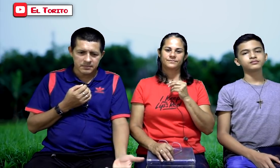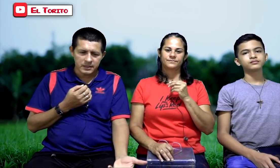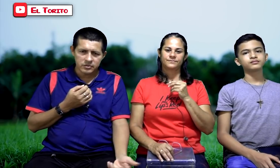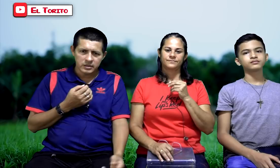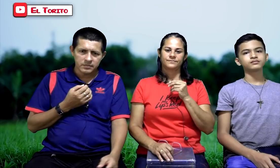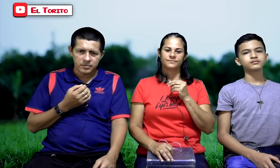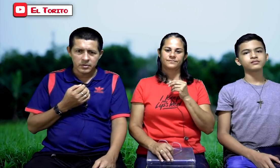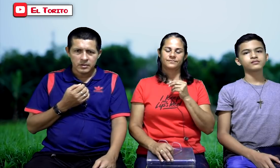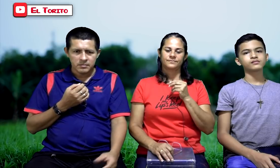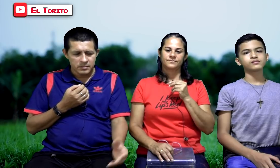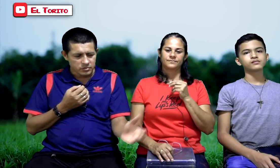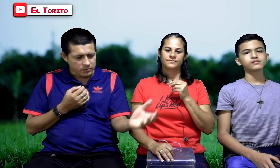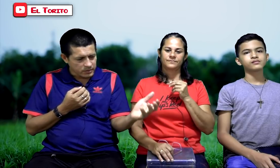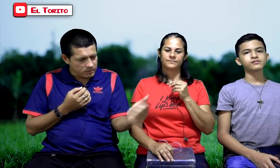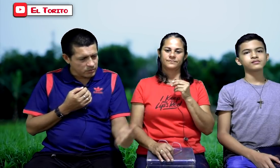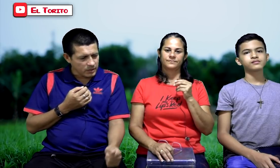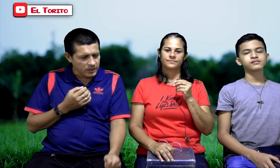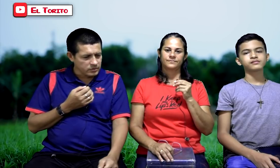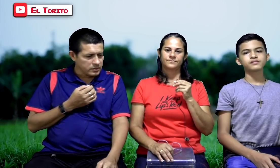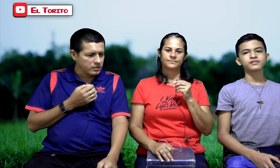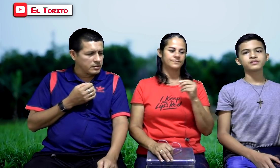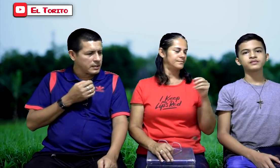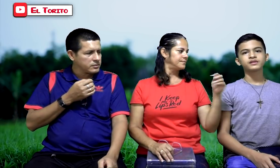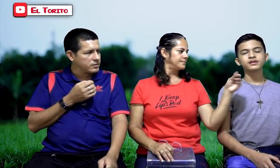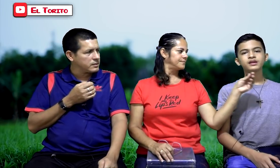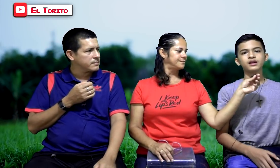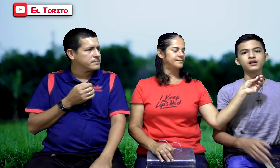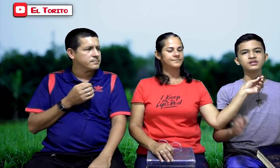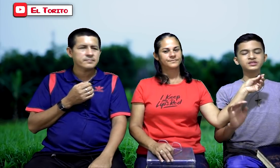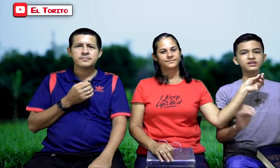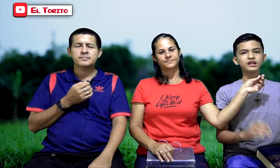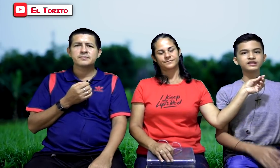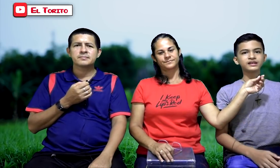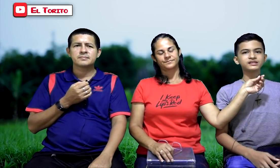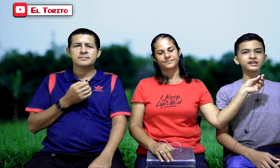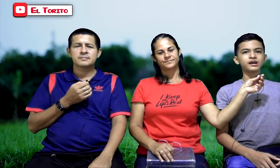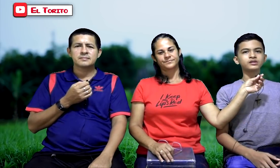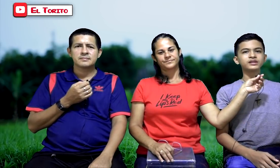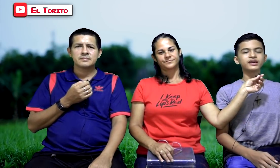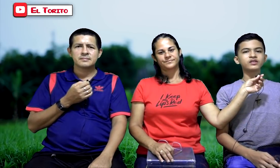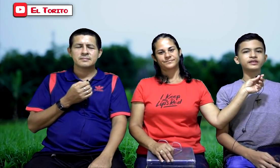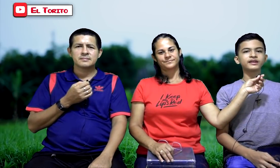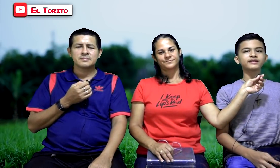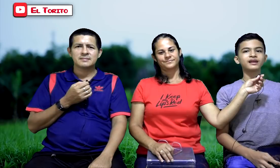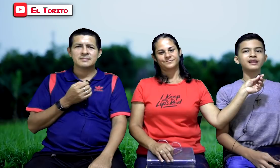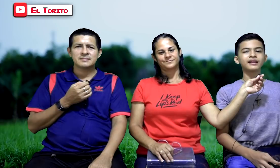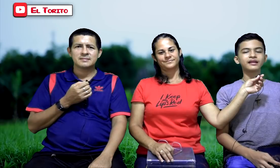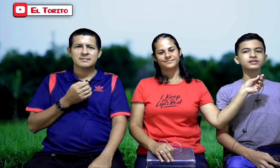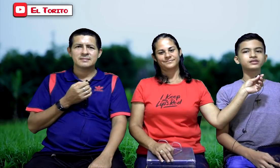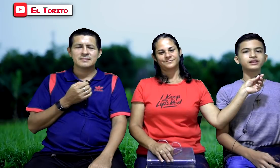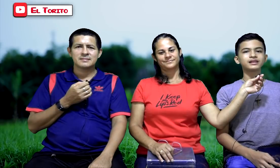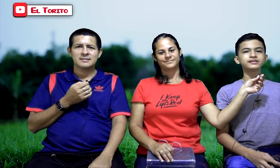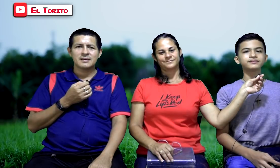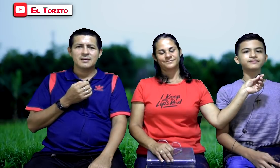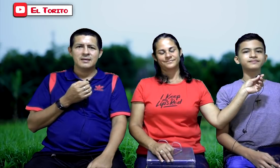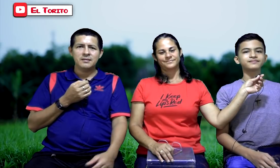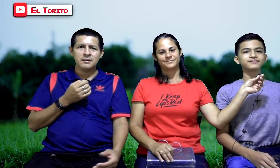pequeño equipo, mi sobrino Anthony. Hola Anthony. Hola, un saludo a distancia a ustedes que nos siguen a través de las redes sociales. Y